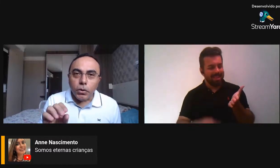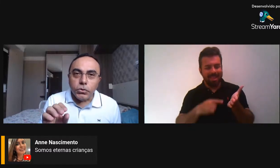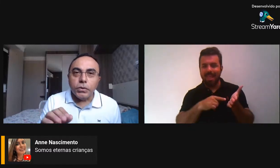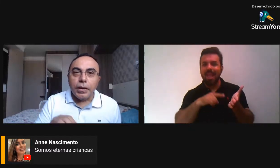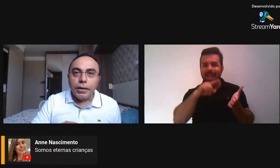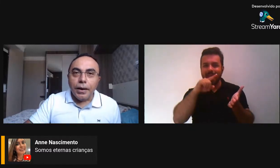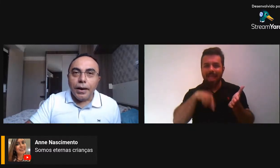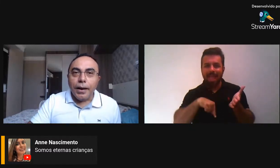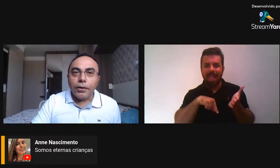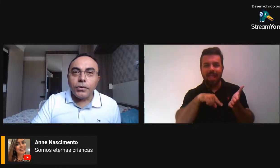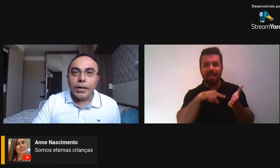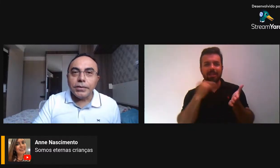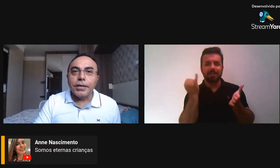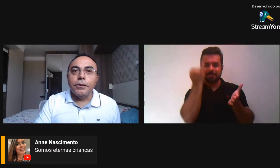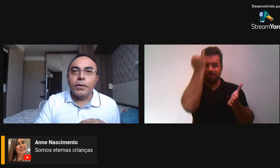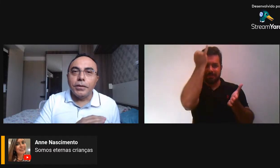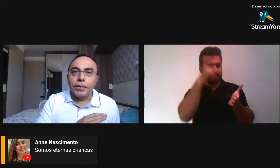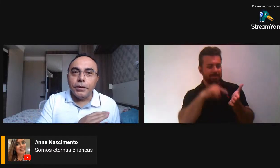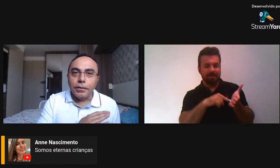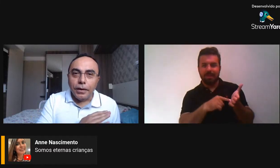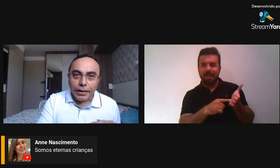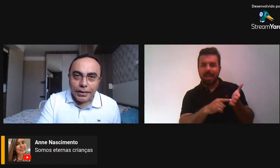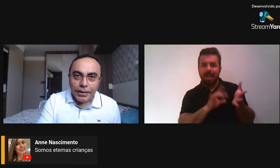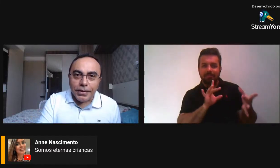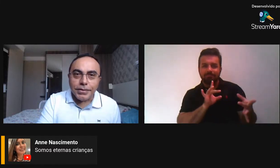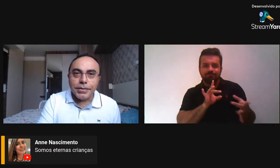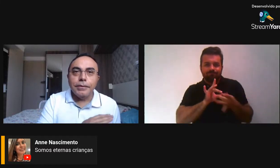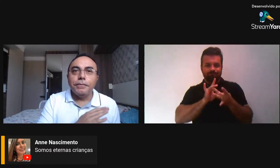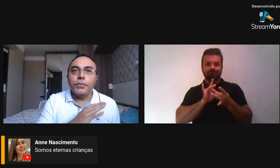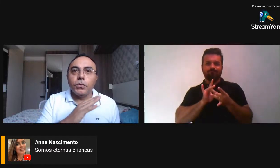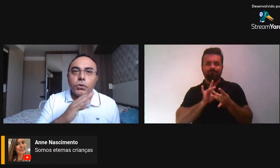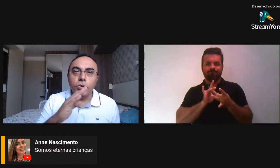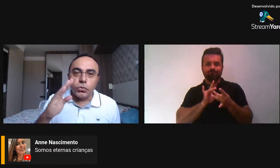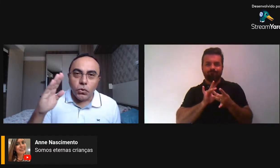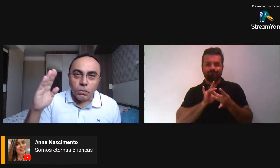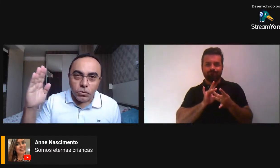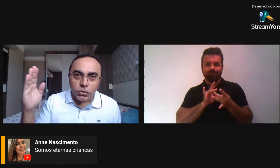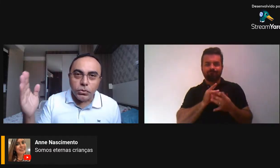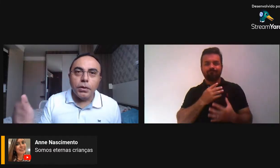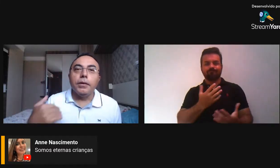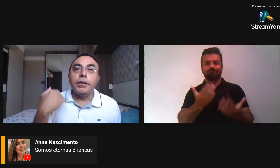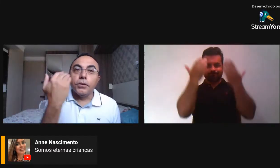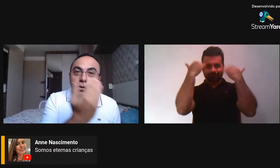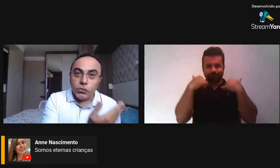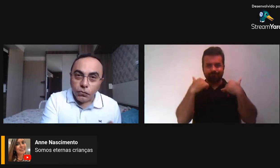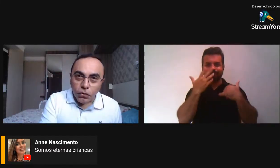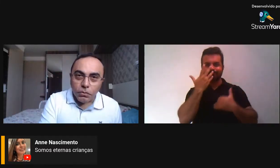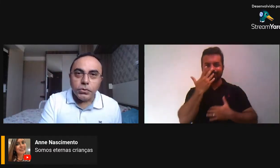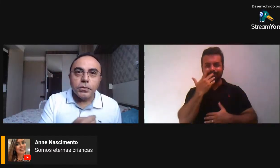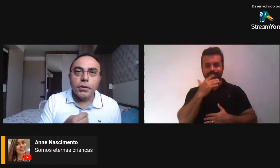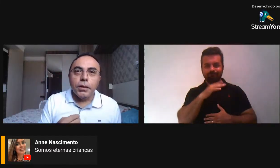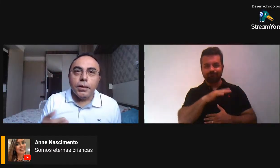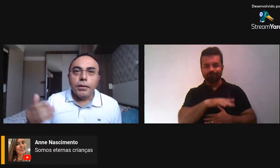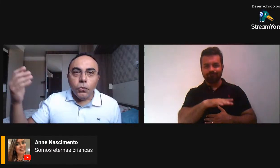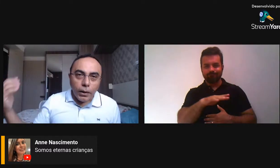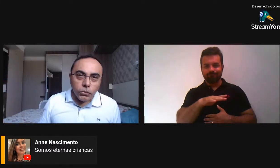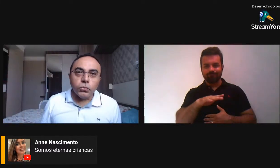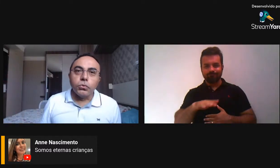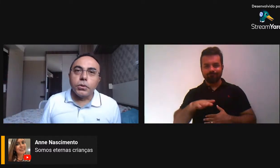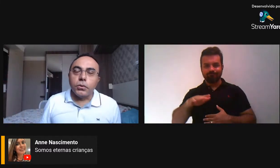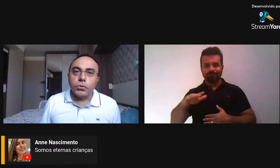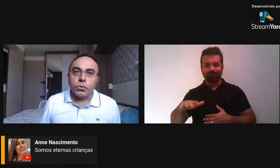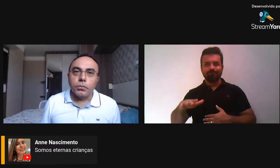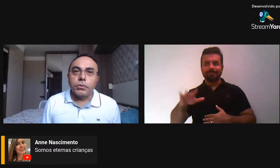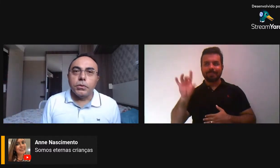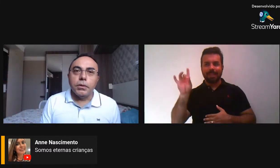proporciona a conexão entre a criança que nós somos e que nós fomos e o